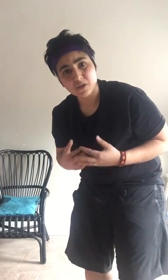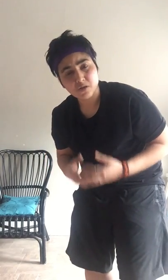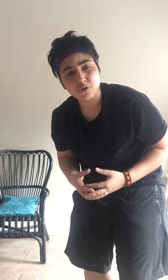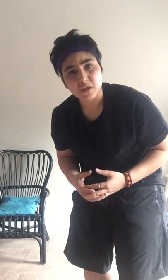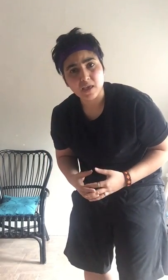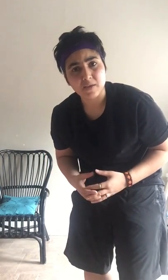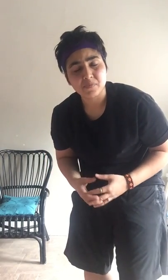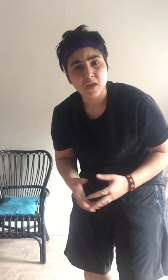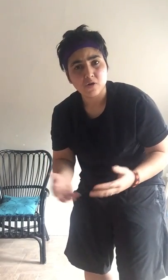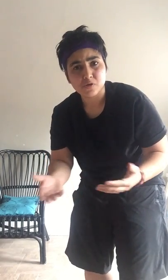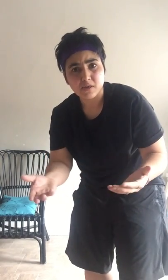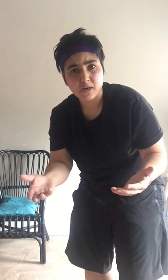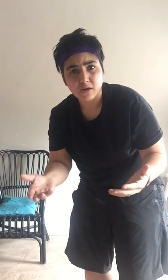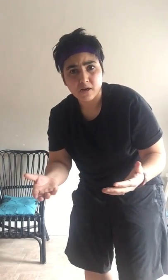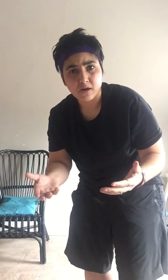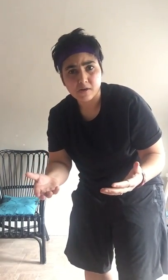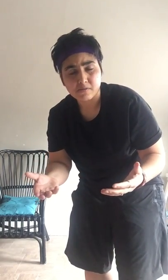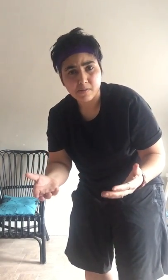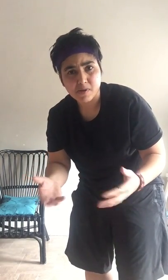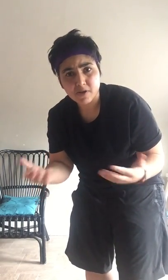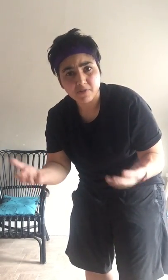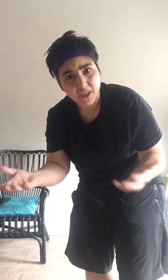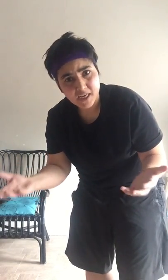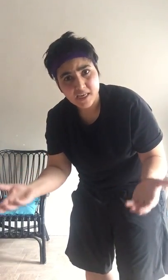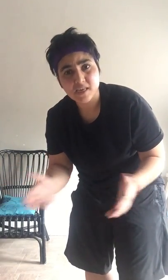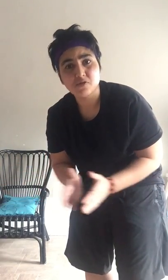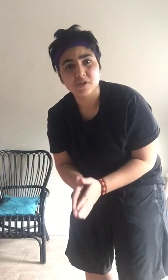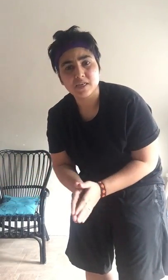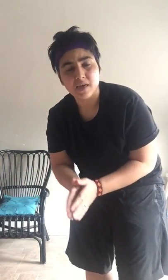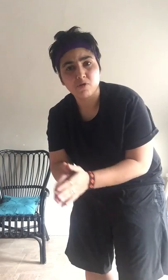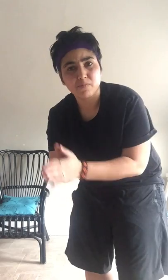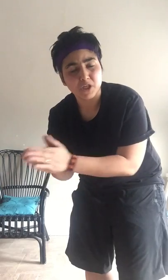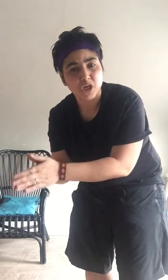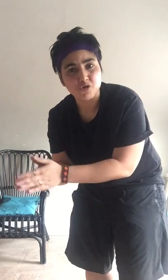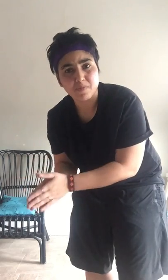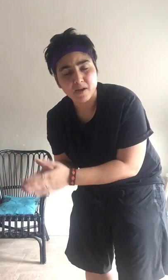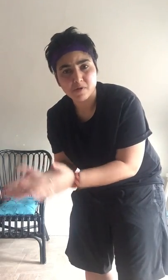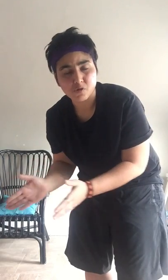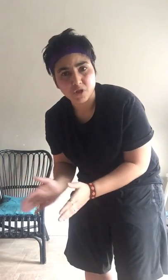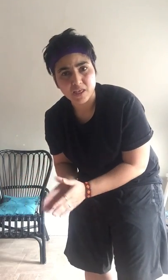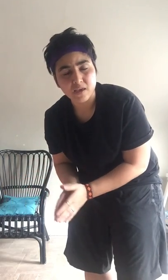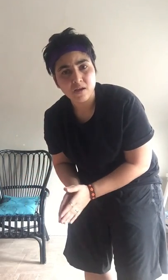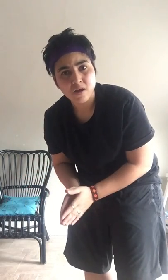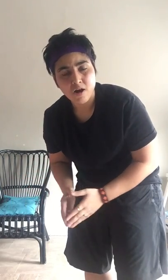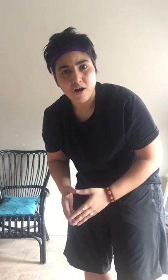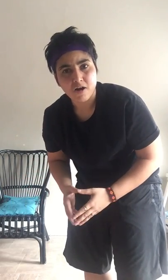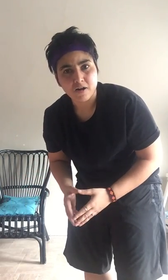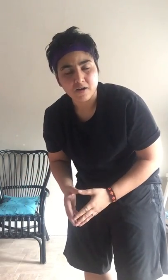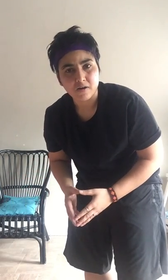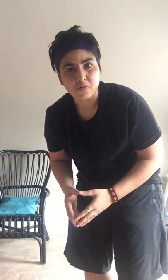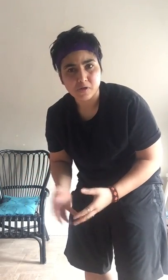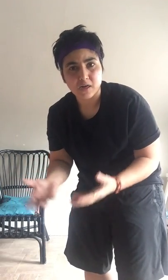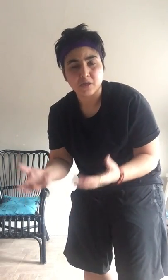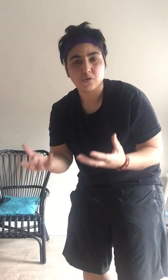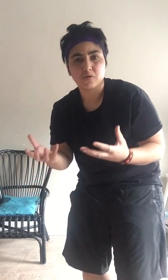दर्द होते हैं उसकी सबसे बड़ी वजाए ही यही होती है कि हम लोग परशानियों के बारे में सोचते हैं और उसका जो